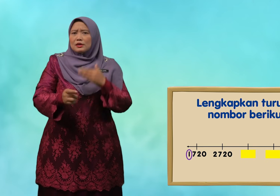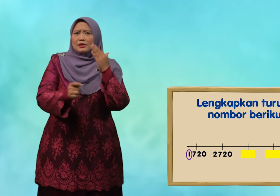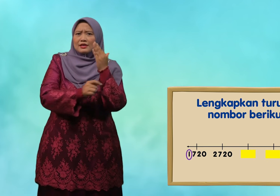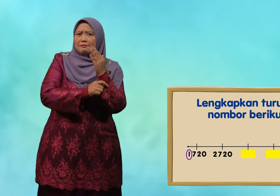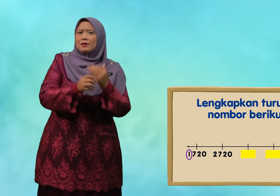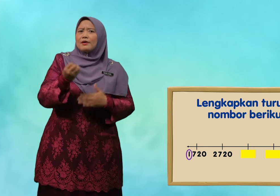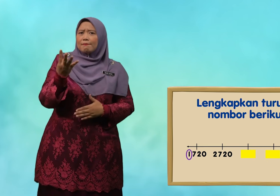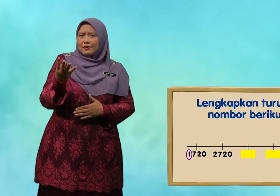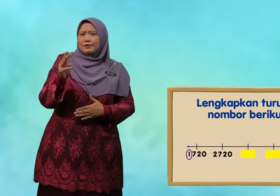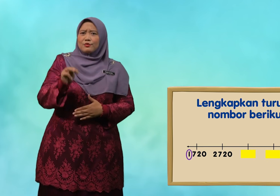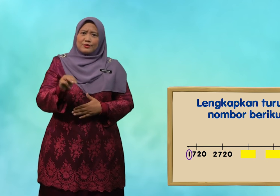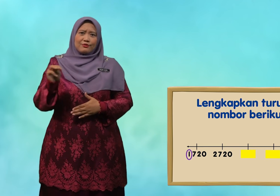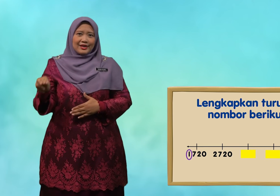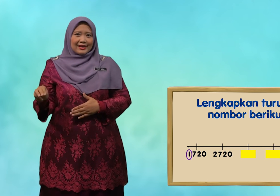tambah berapa murid-murid